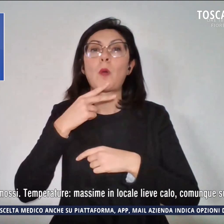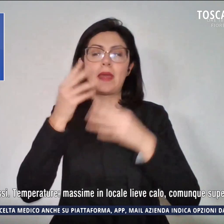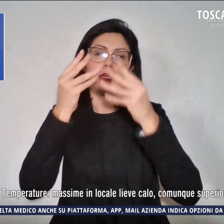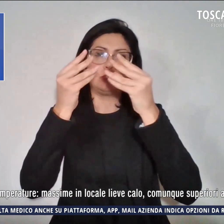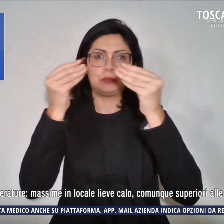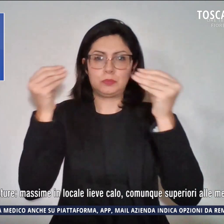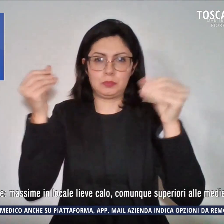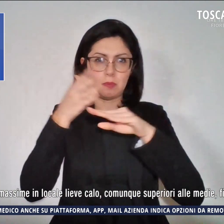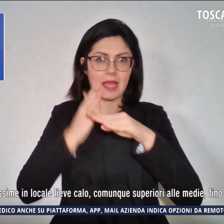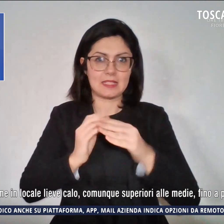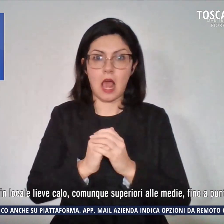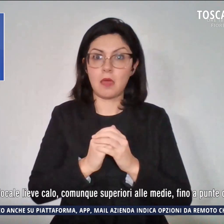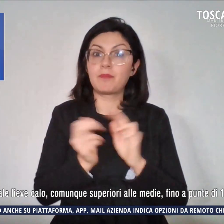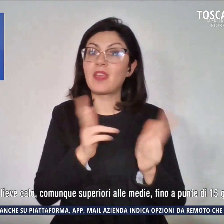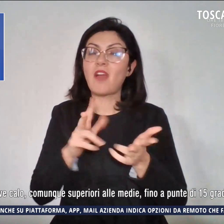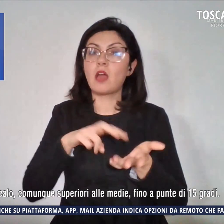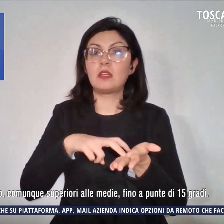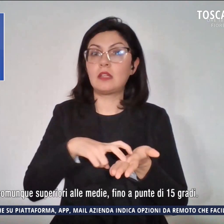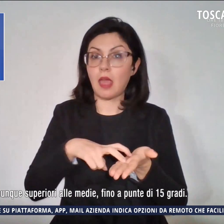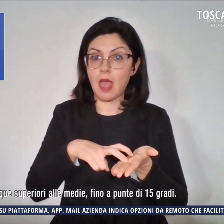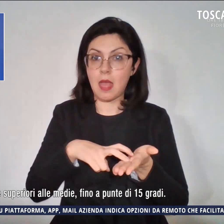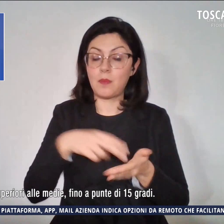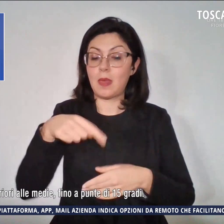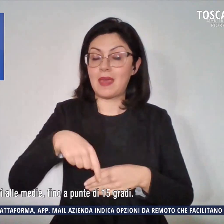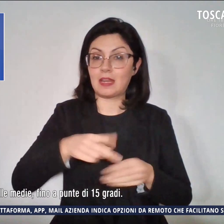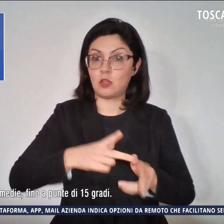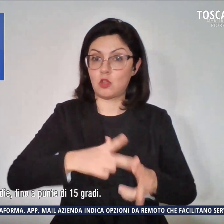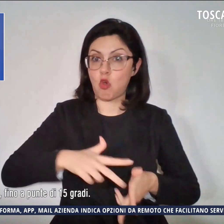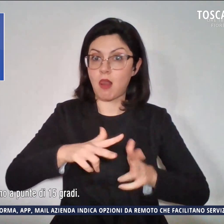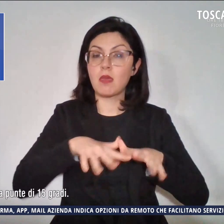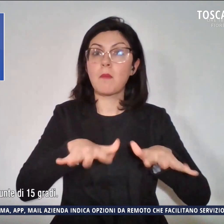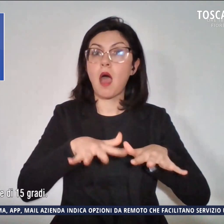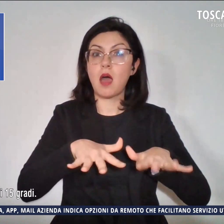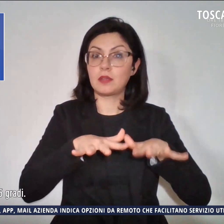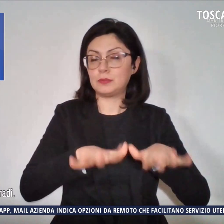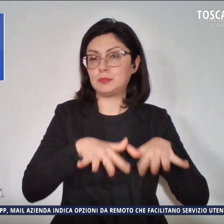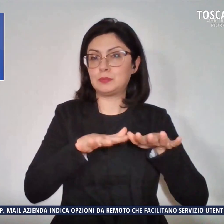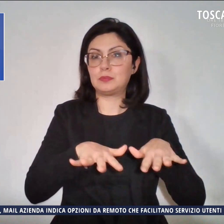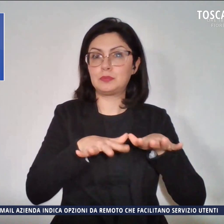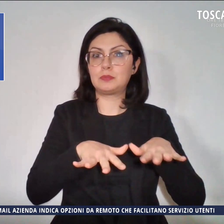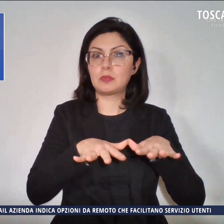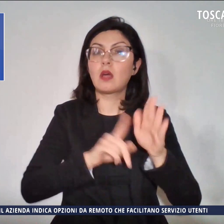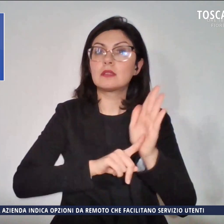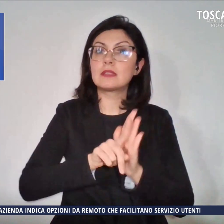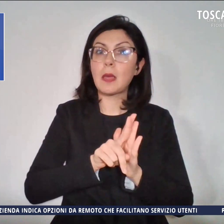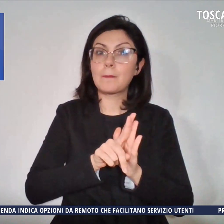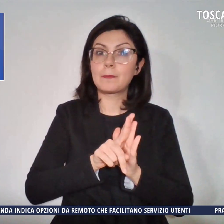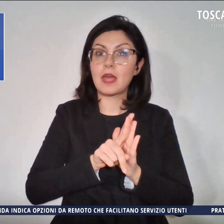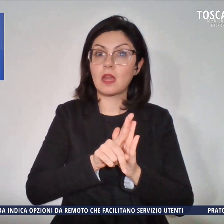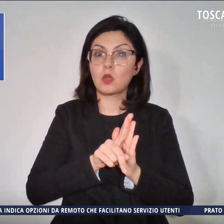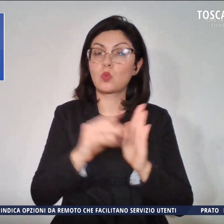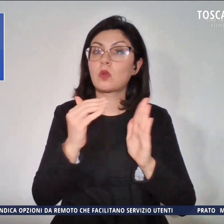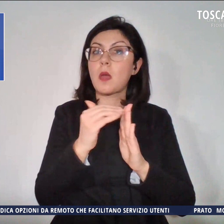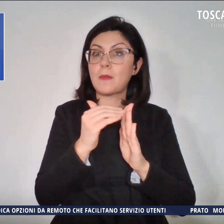Venti deboli in prevalenza meridionali, mari poco mossi, temperature massime in